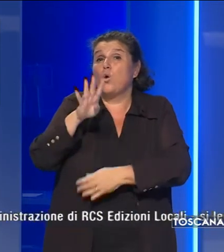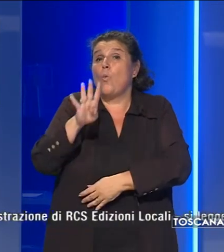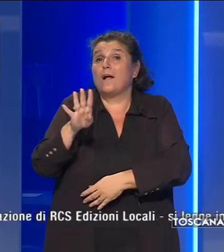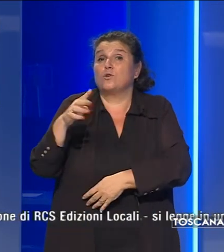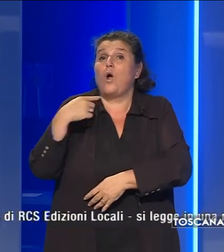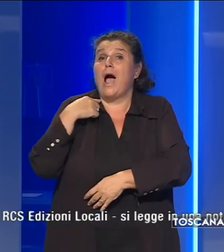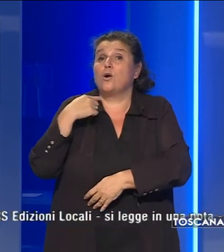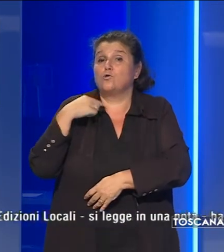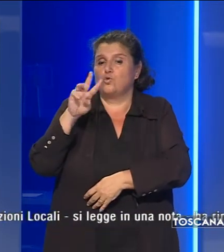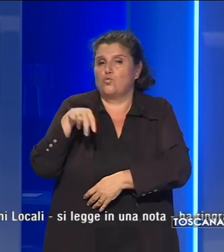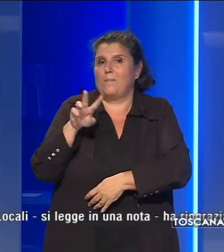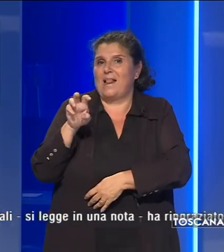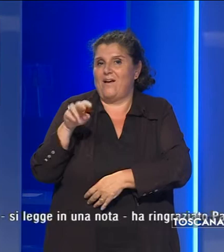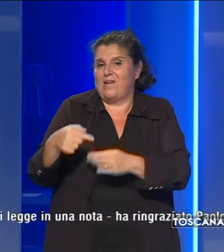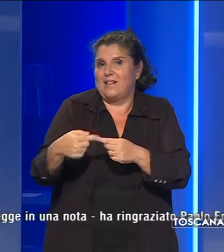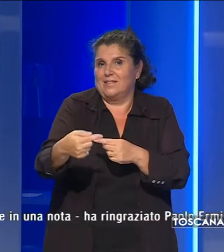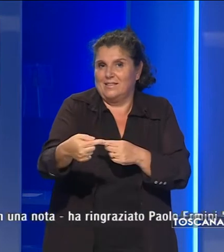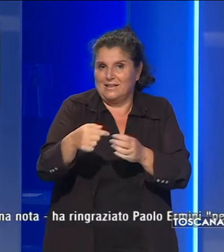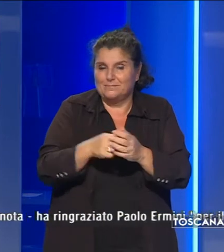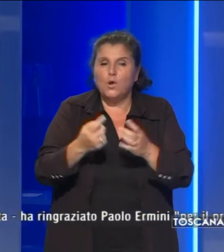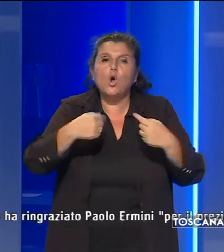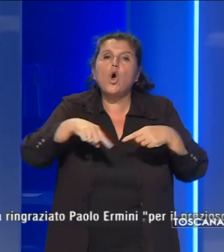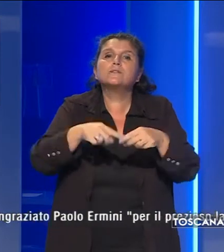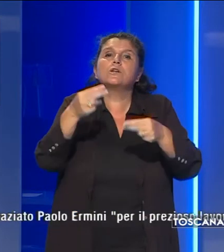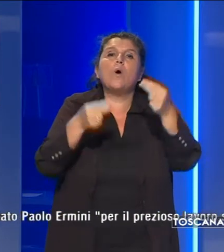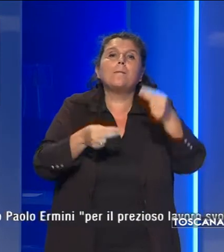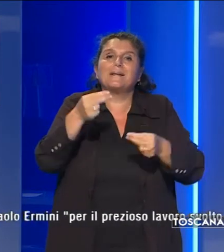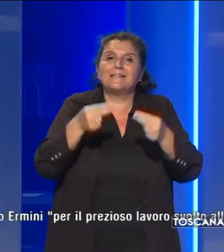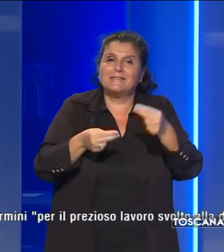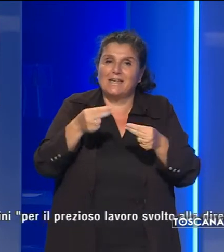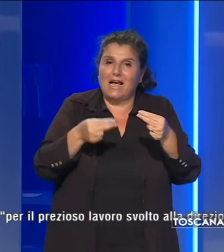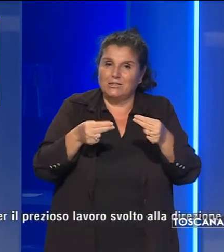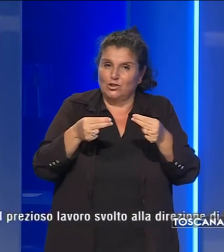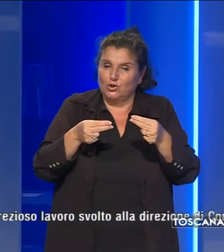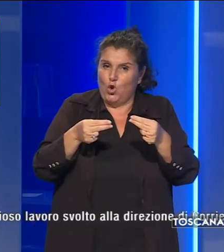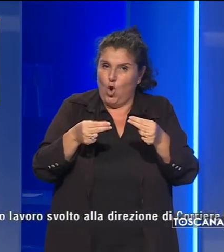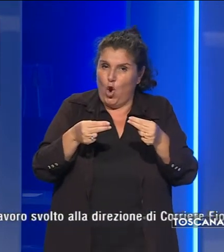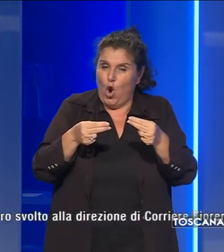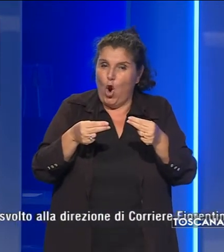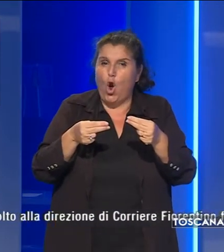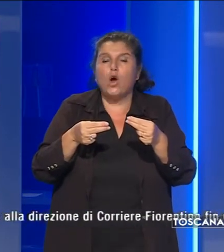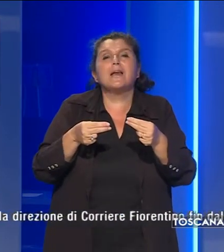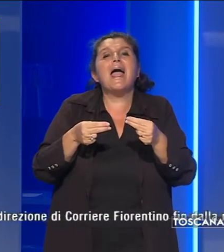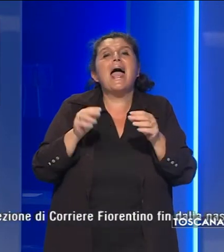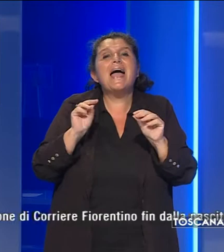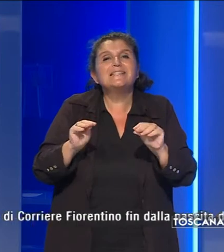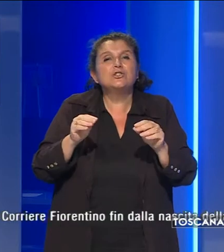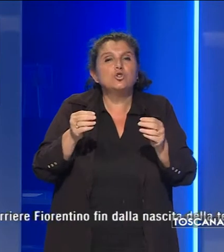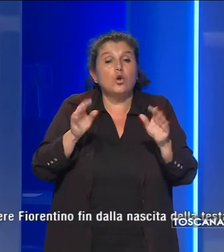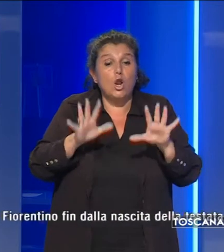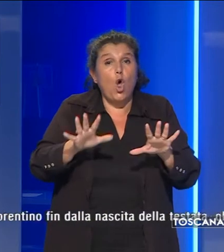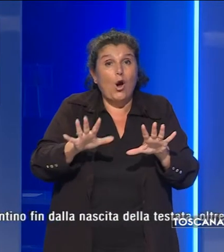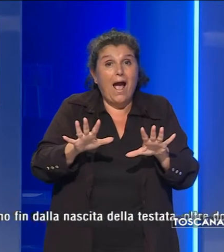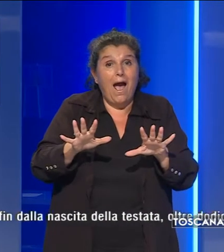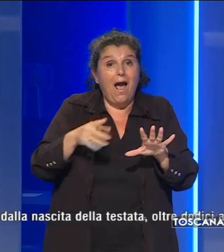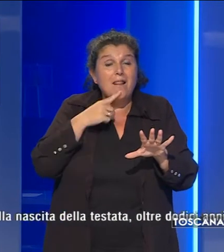agosto 2020. Il Consiglio di Amministrazione di RCS Edizioni Locali, si legge in